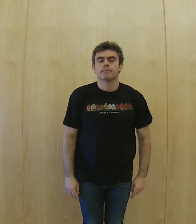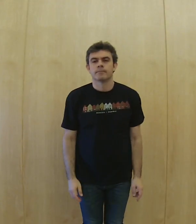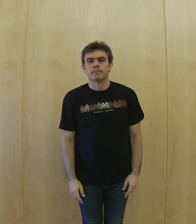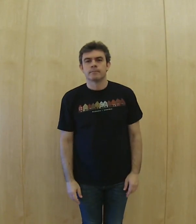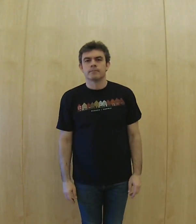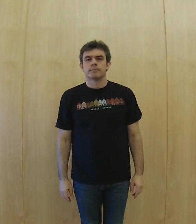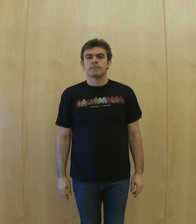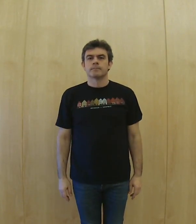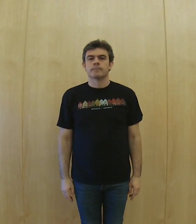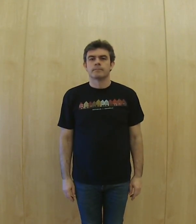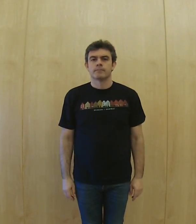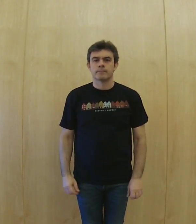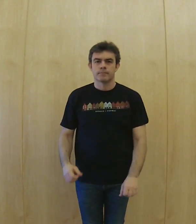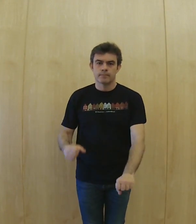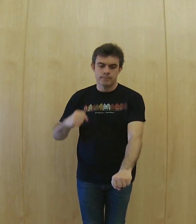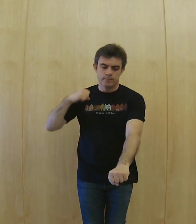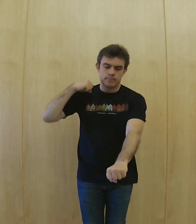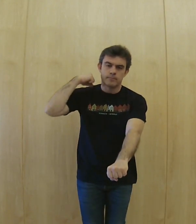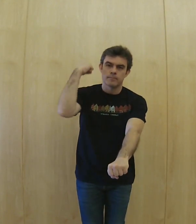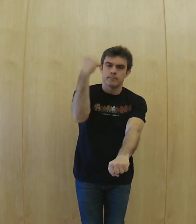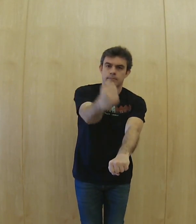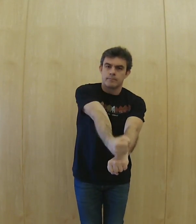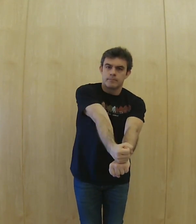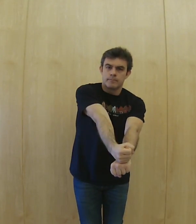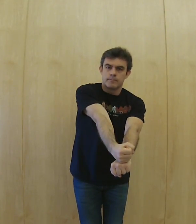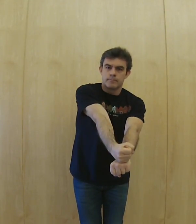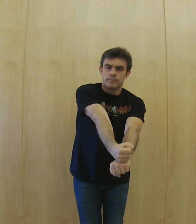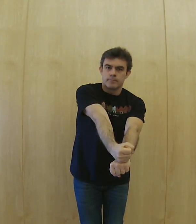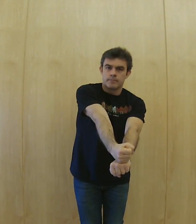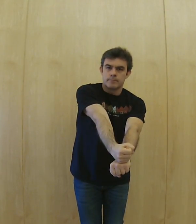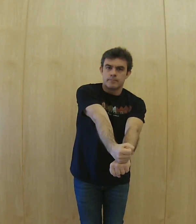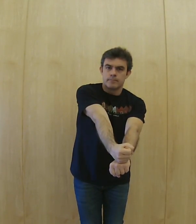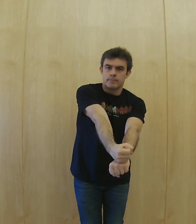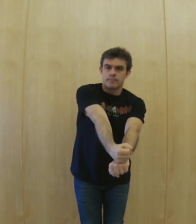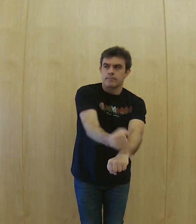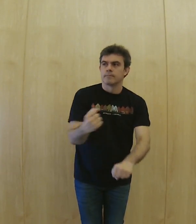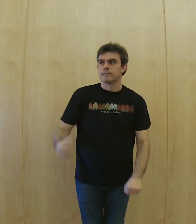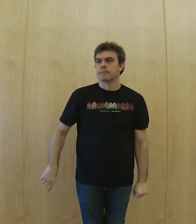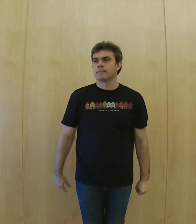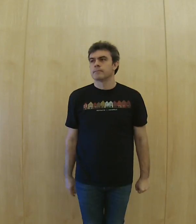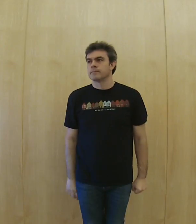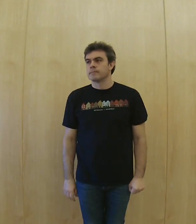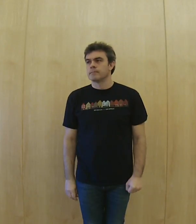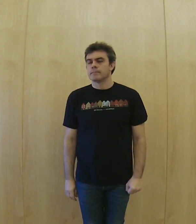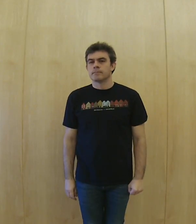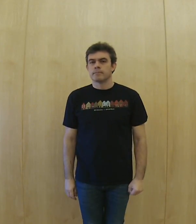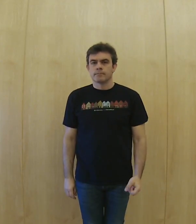congelarse, quedarse enganchado,